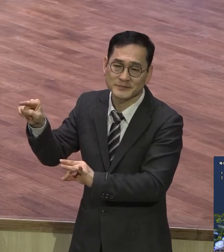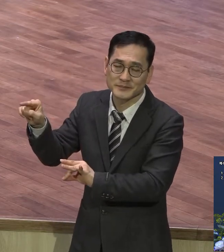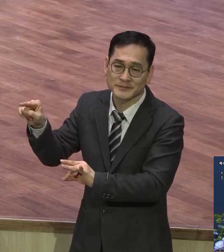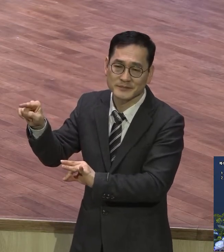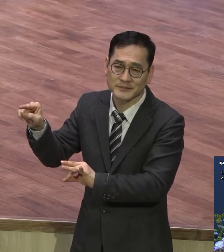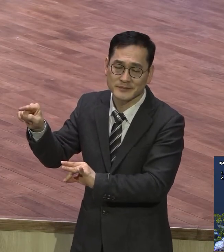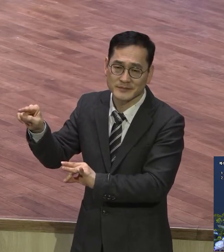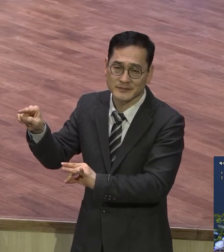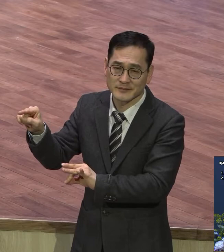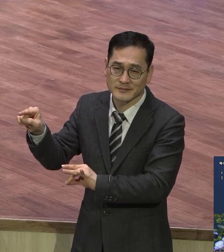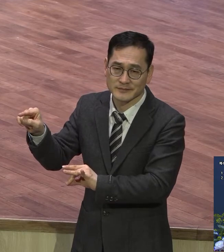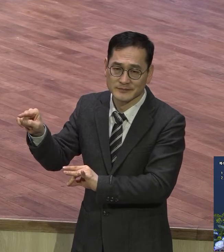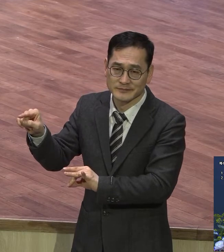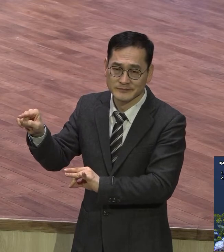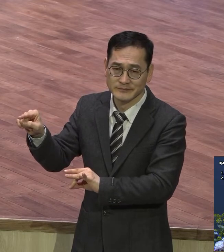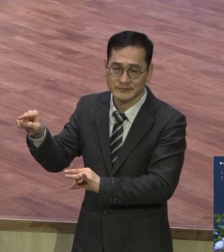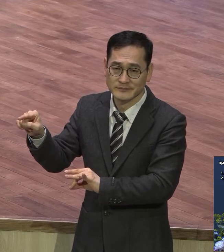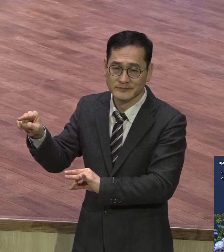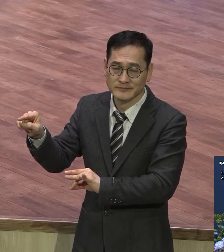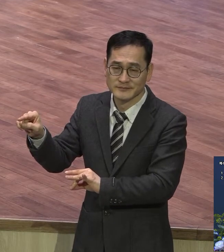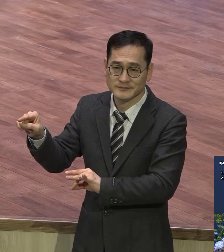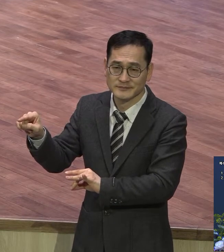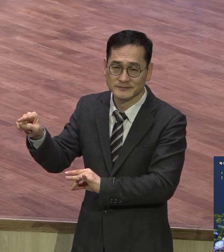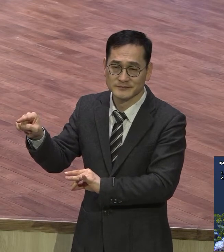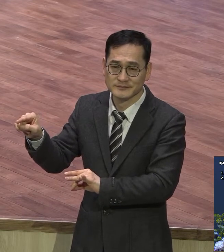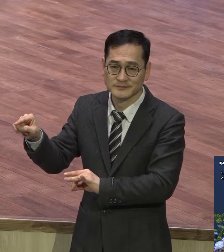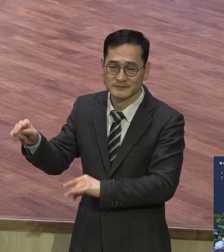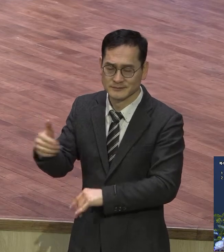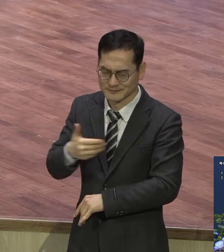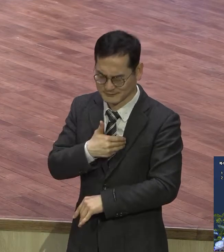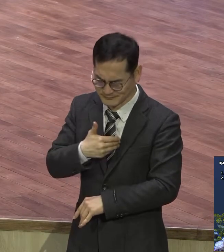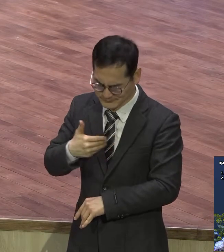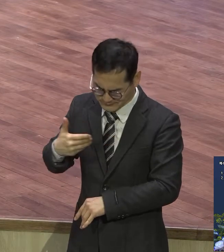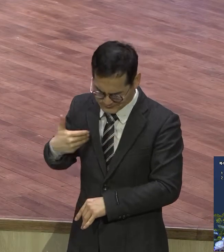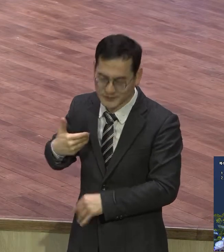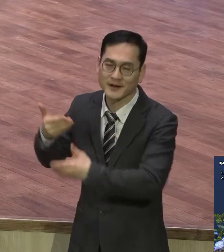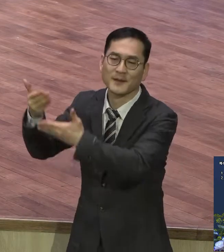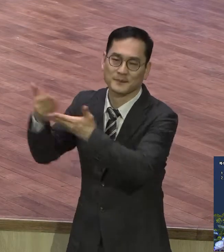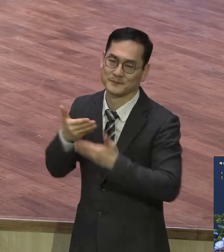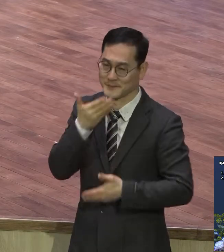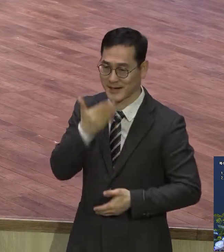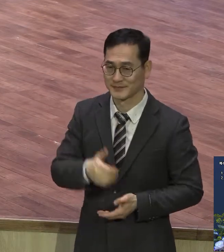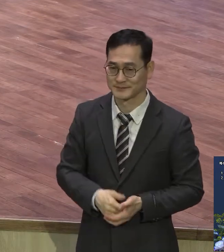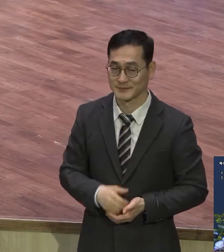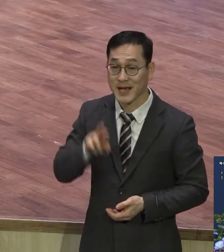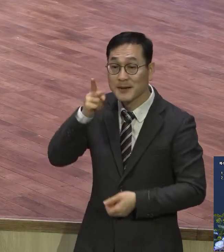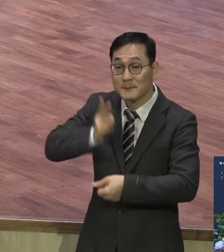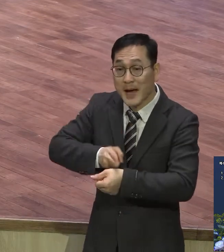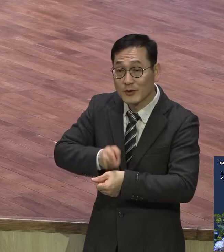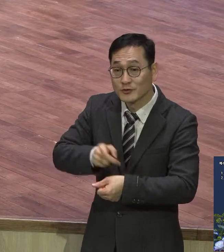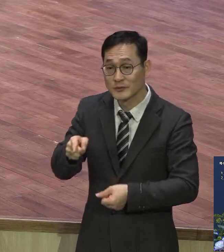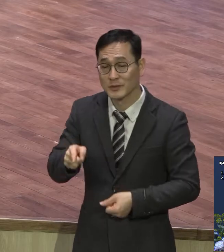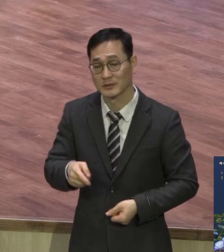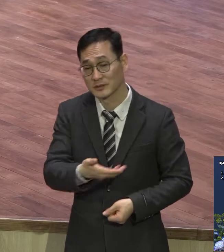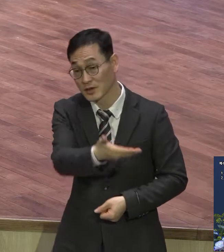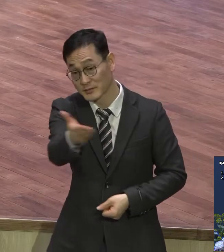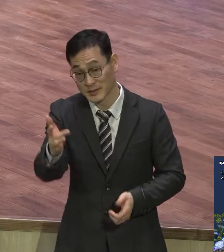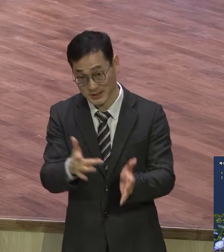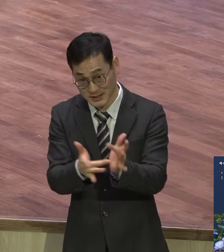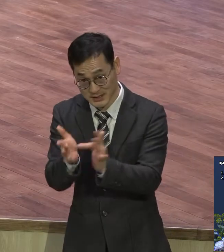어마어마한 그 비밀 바울이 그랬잖아요 너희들은 그리스도 아냐 예수가 그리스도한 사실을 아냐